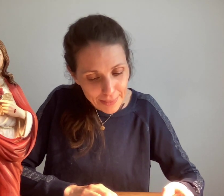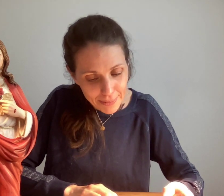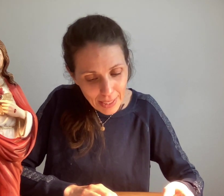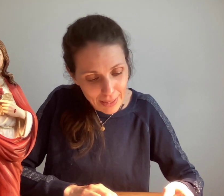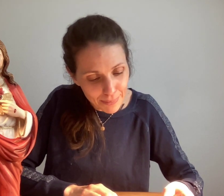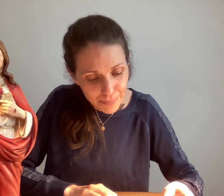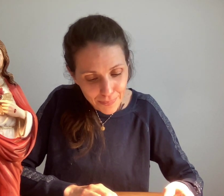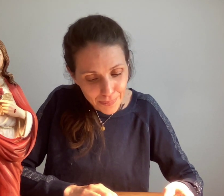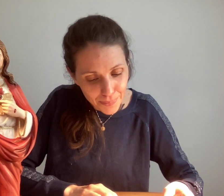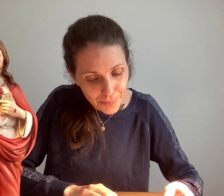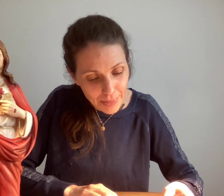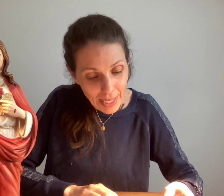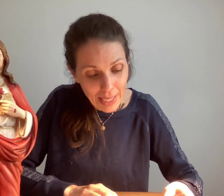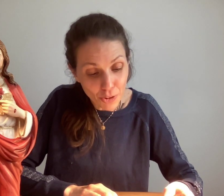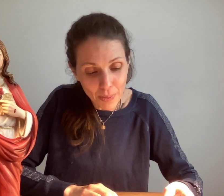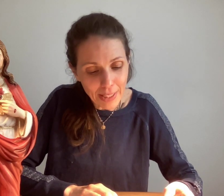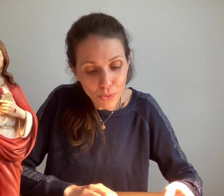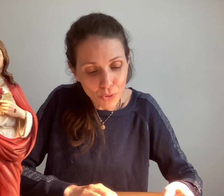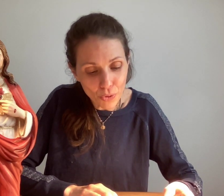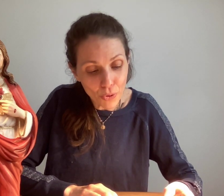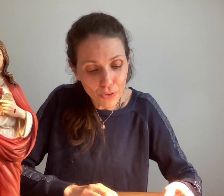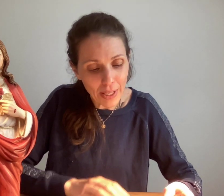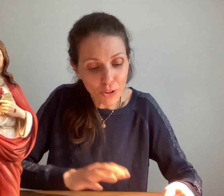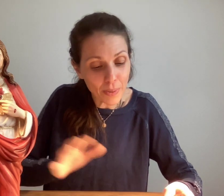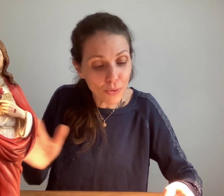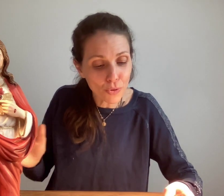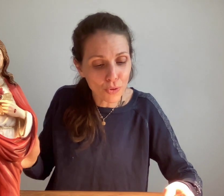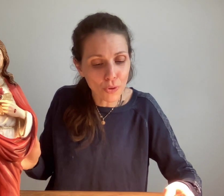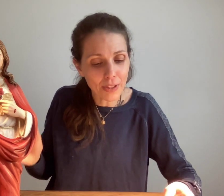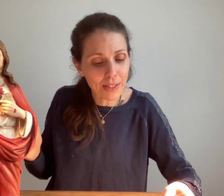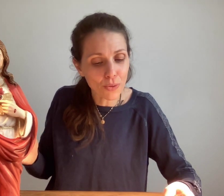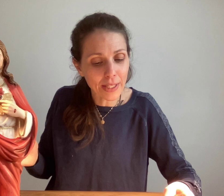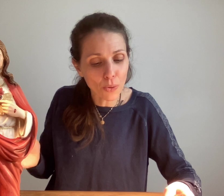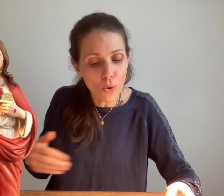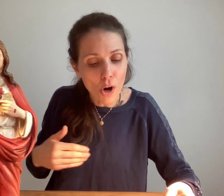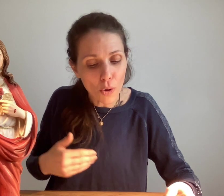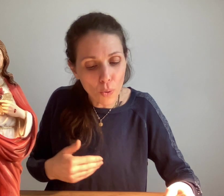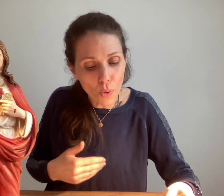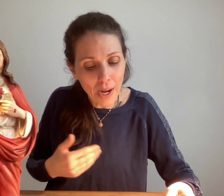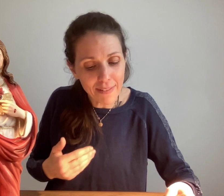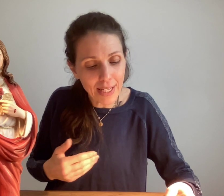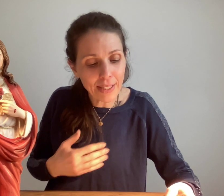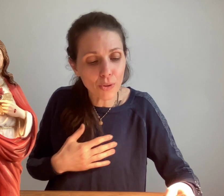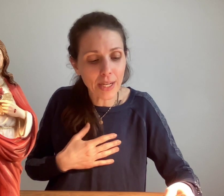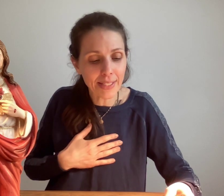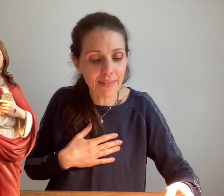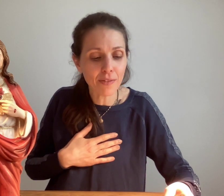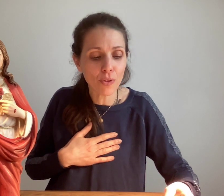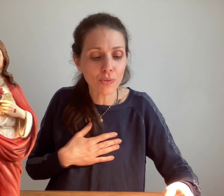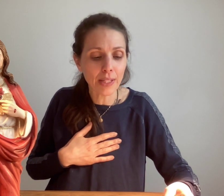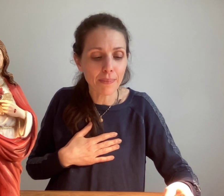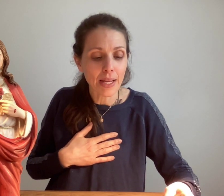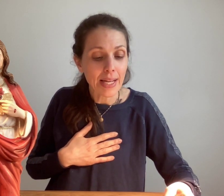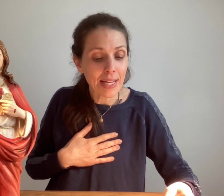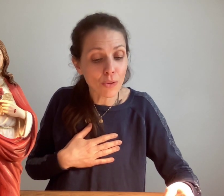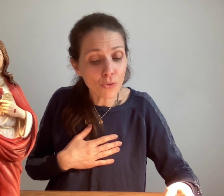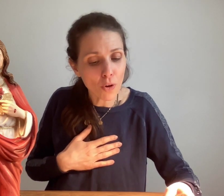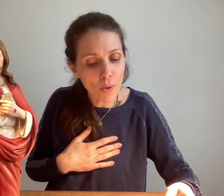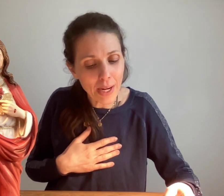Voilà. Elle a dominé toutes choses, elle domine toutes choses et son écho court avec l'écho de la divine volonté. Et non seulement la